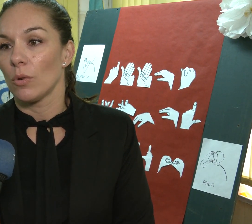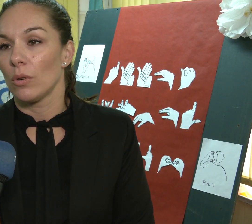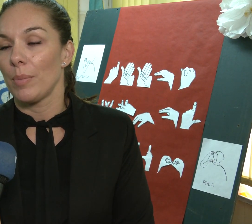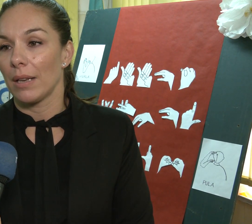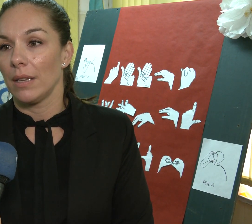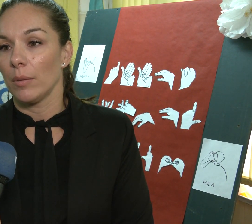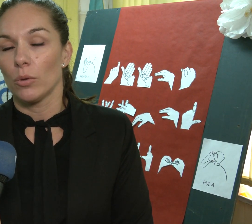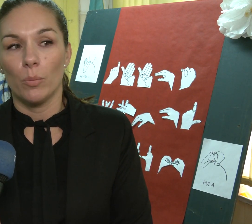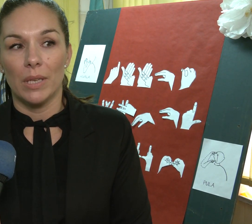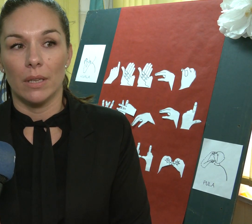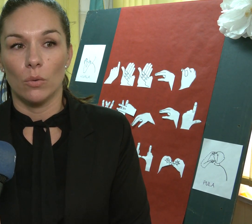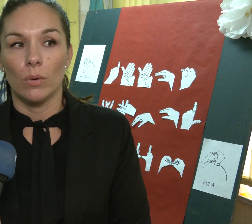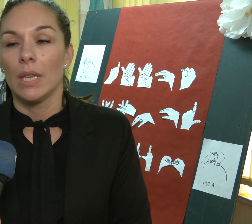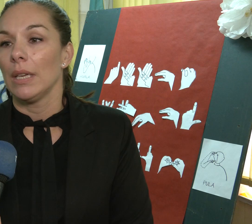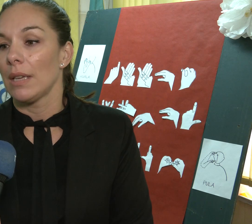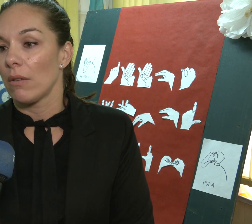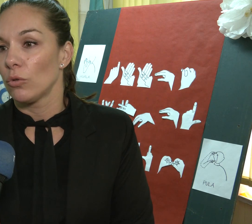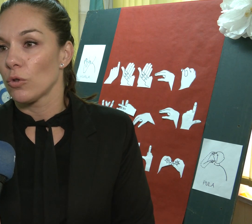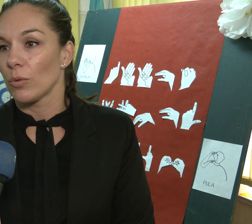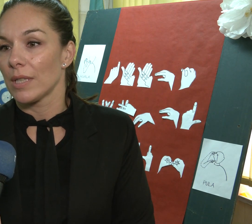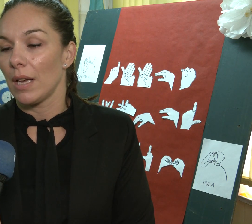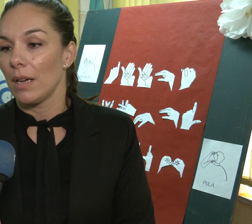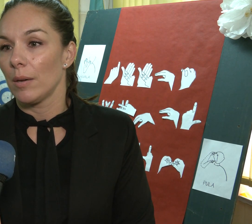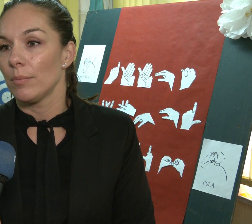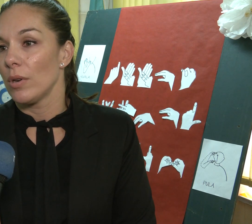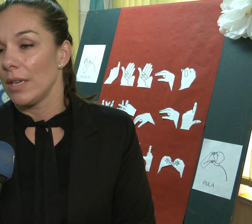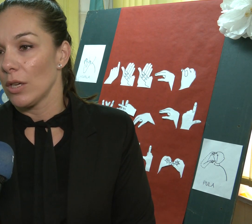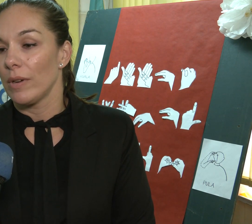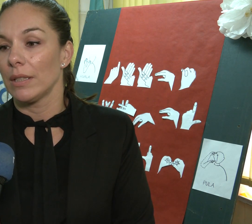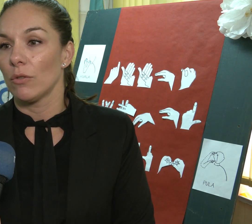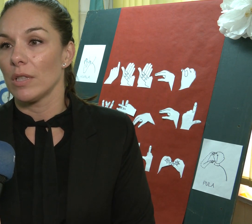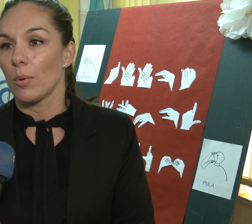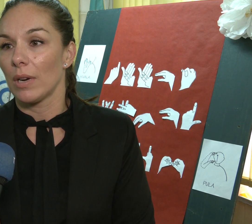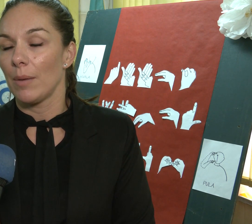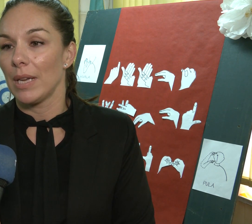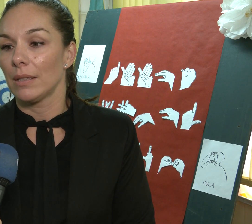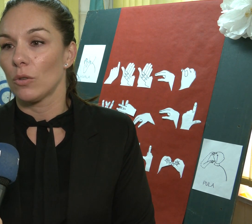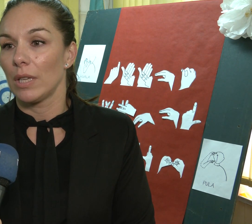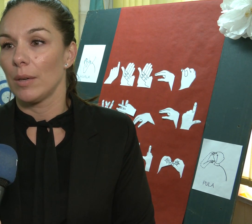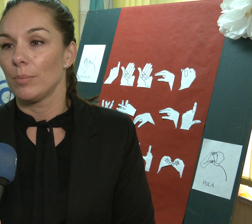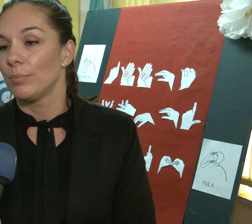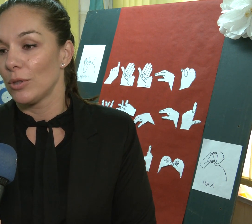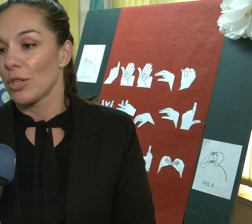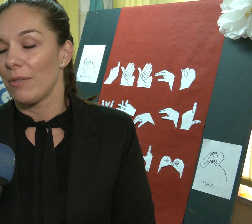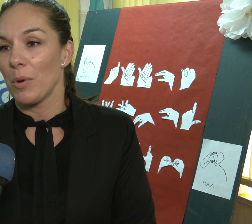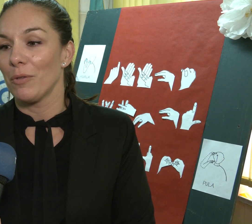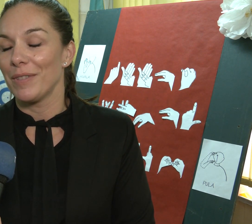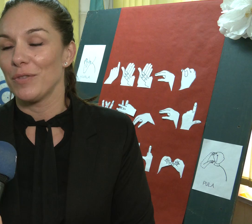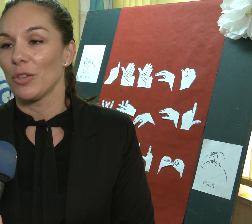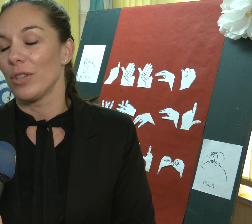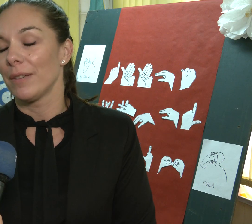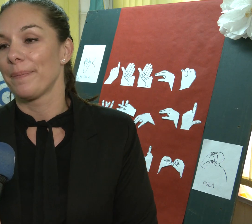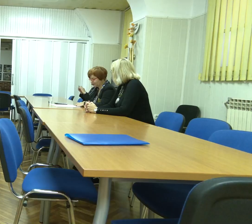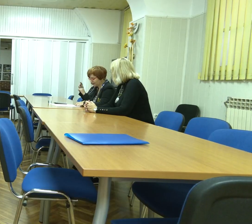drago da smo partneri po tom pitanju i naravno tu smo za pojedine njihove aktivnosti i programe, tako da podržavamo